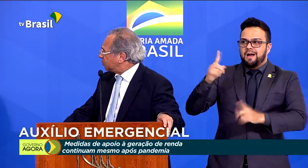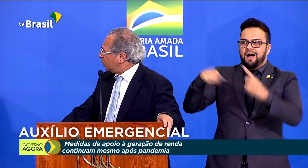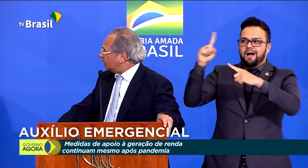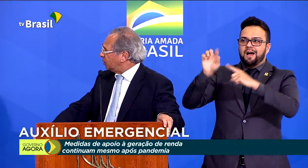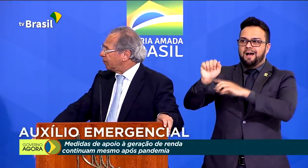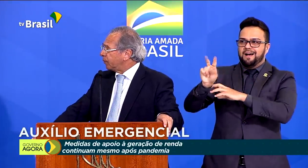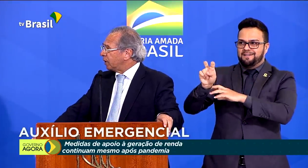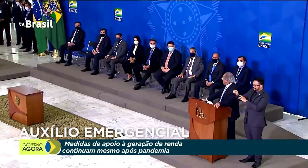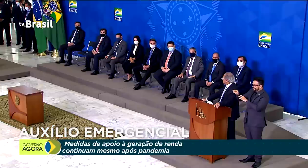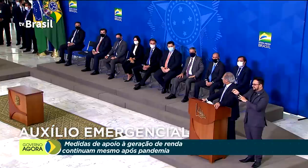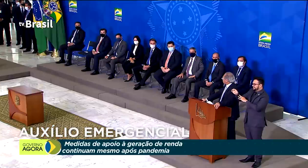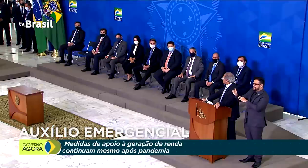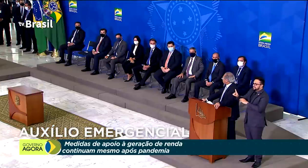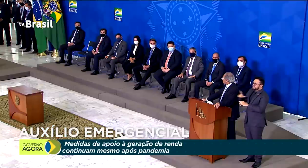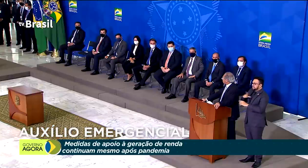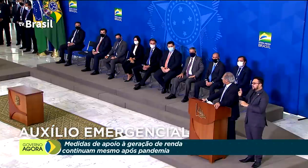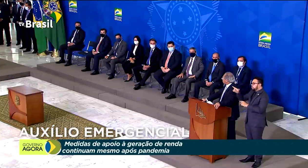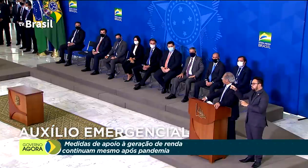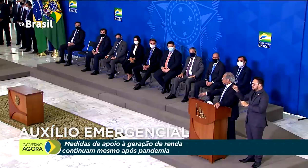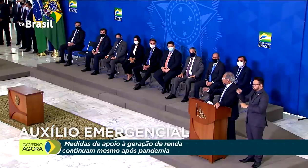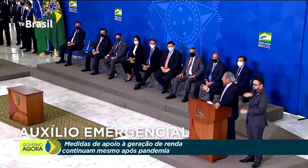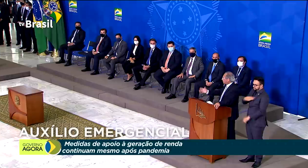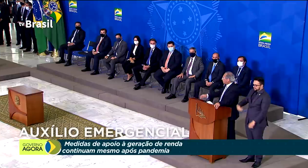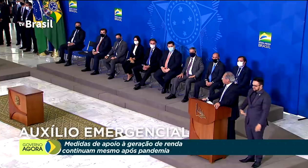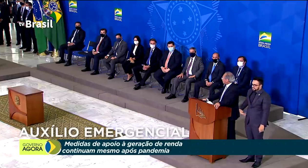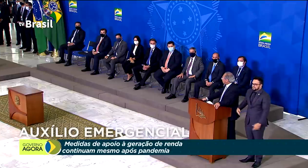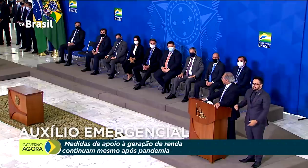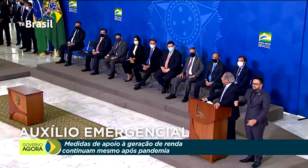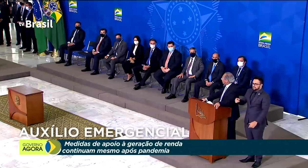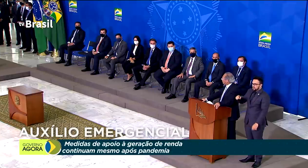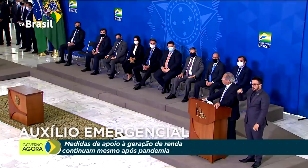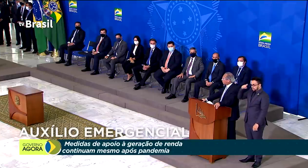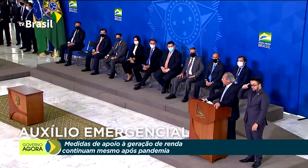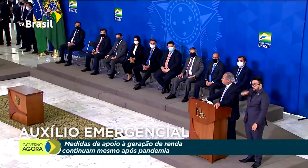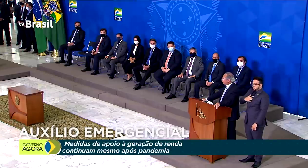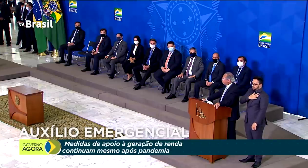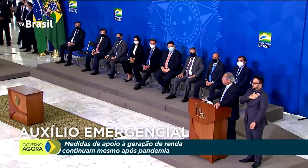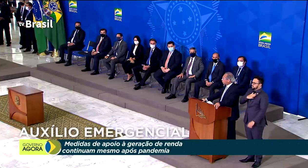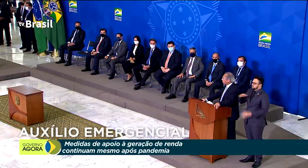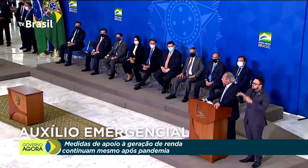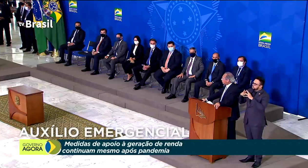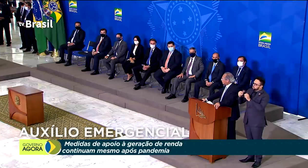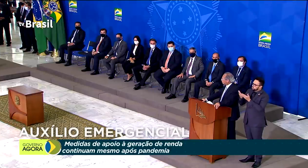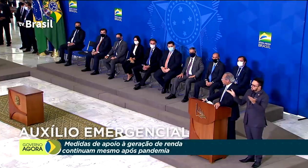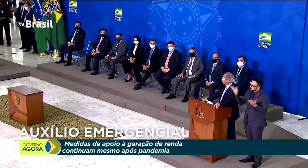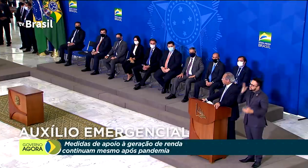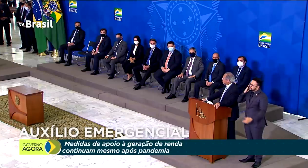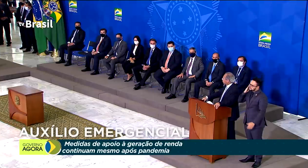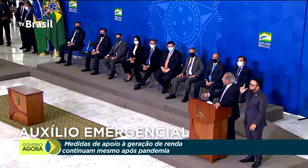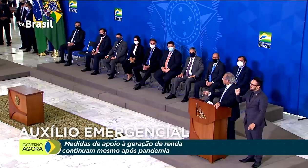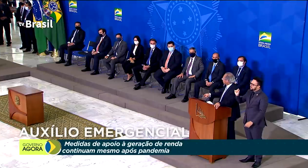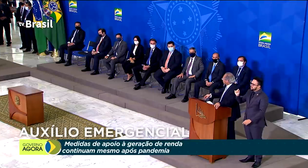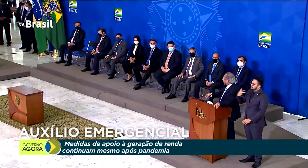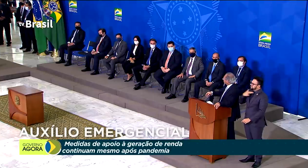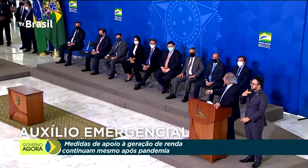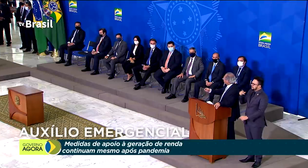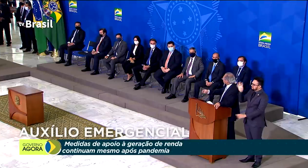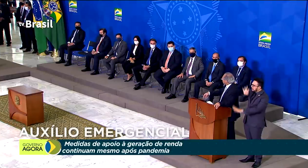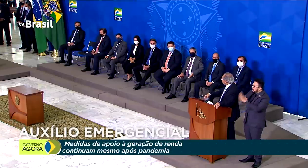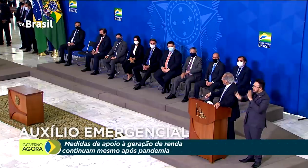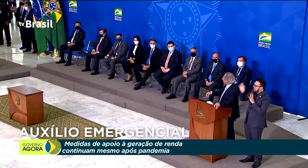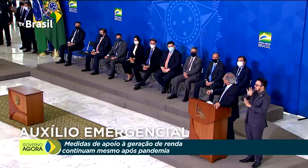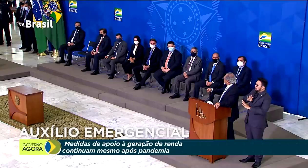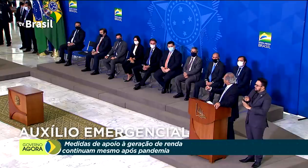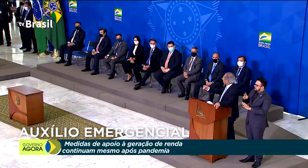vice-presidente Mourão, todos os brasileiros devem saber que nós realmente não podemos ser acusados de omissão, de